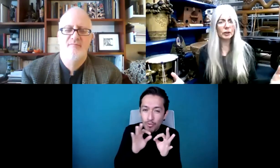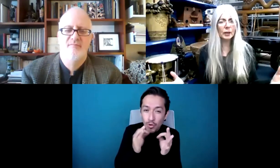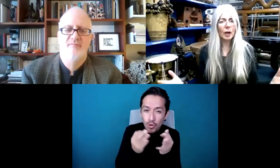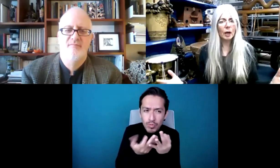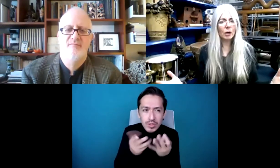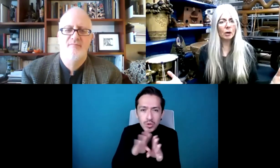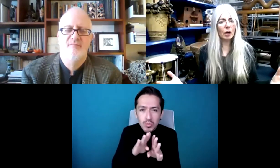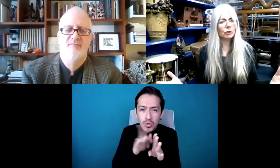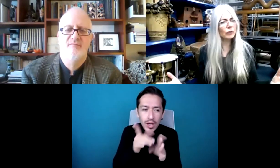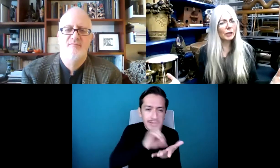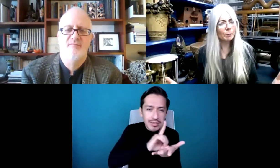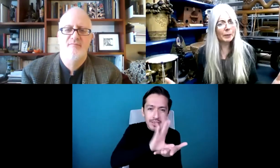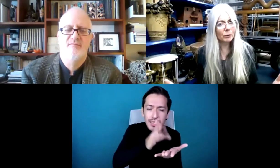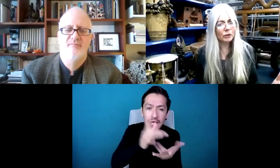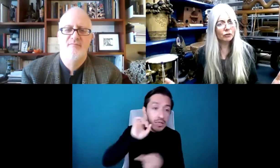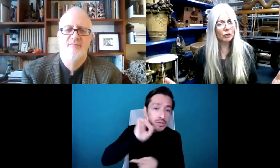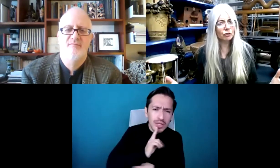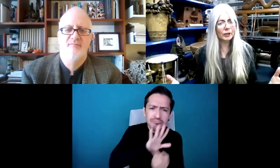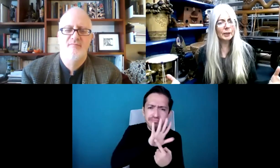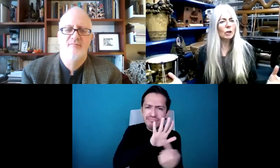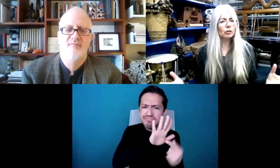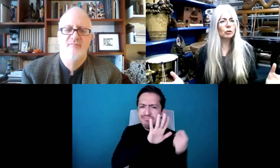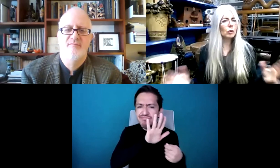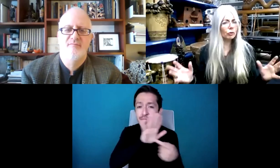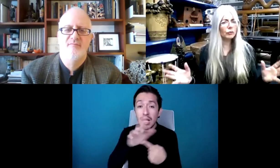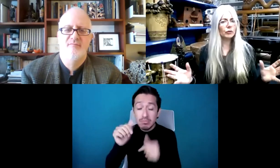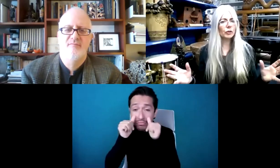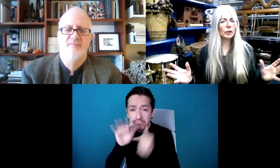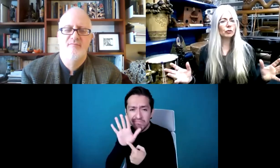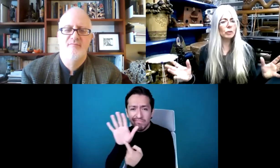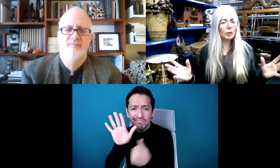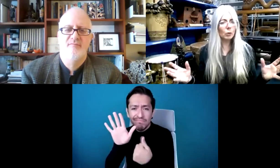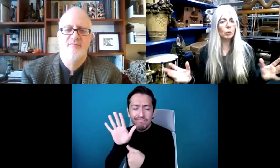ceguera? ¿Qué es la sordera? ¿Cómo tratamos a las personas con discapacidad?